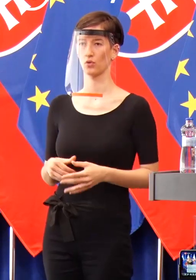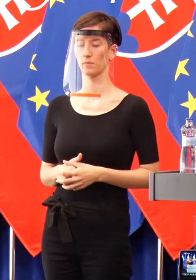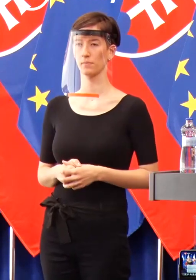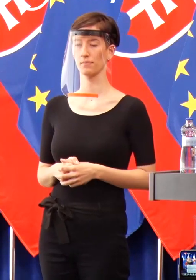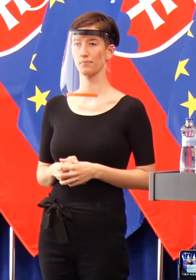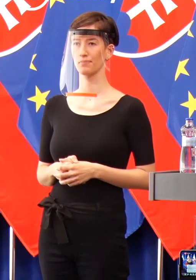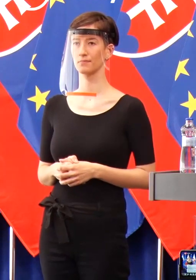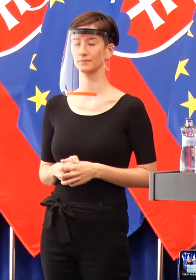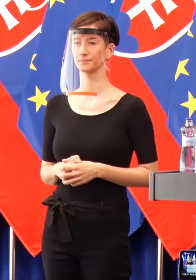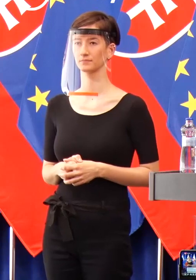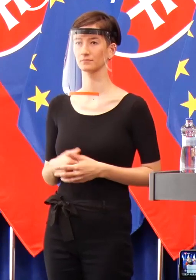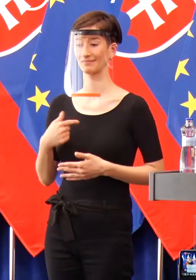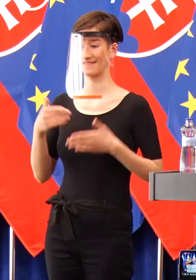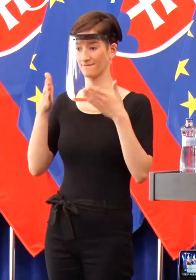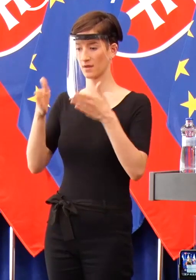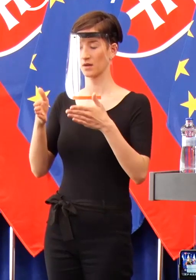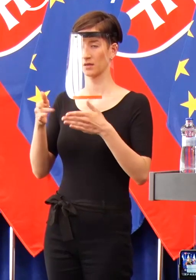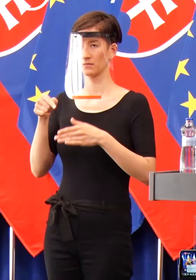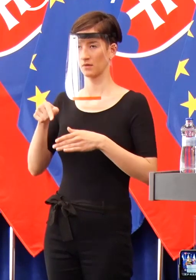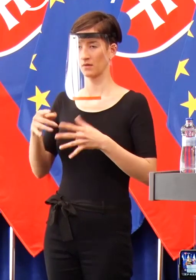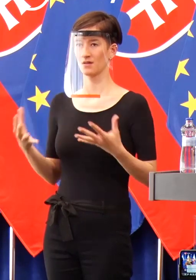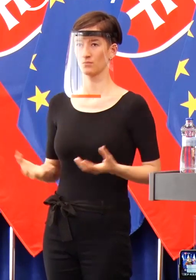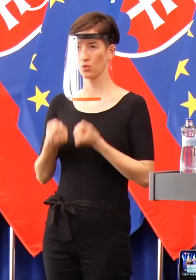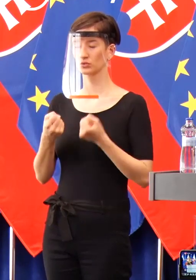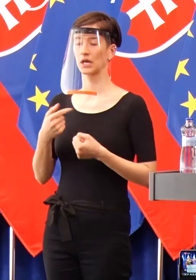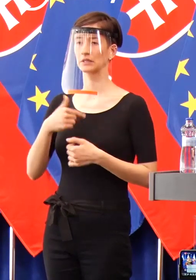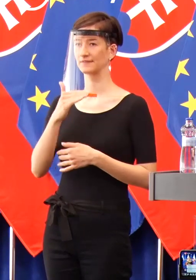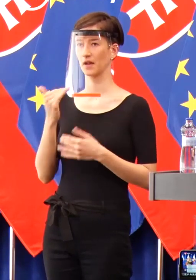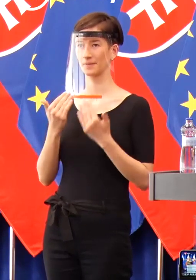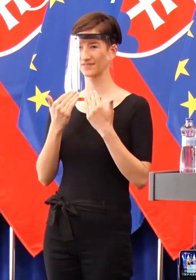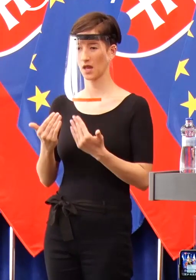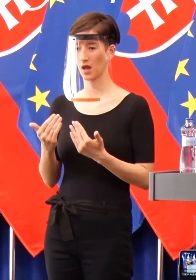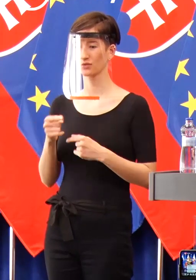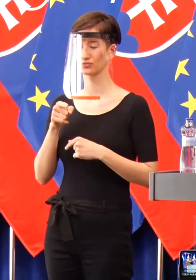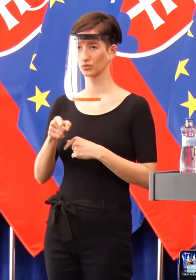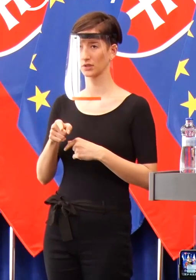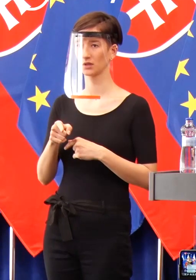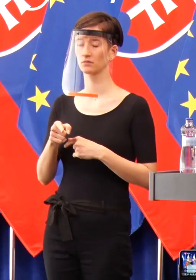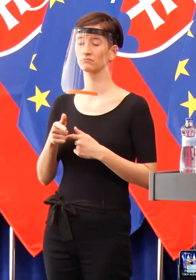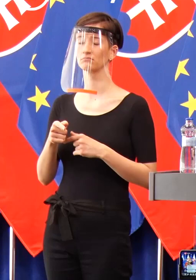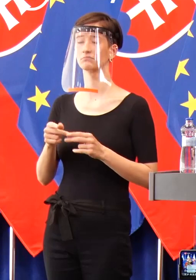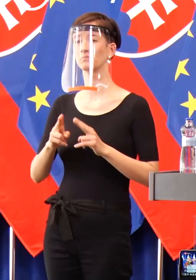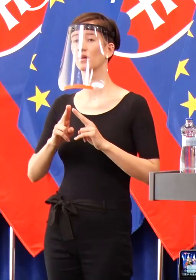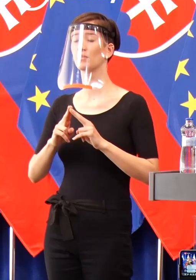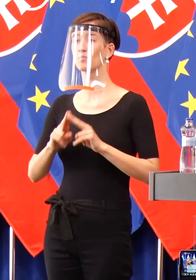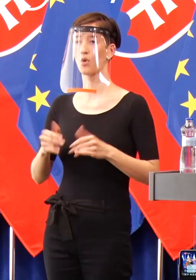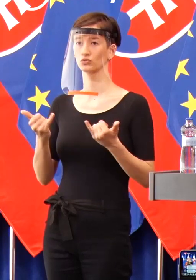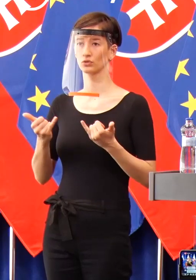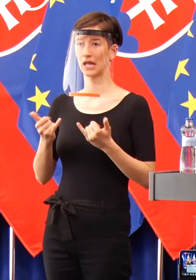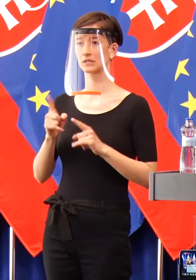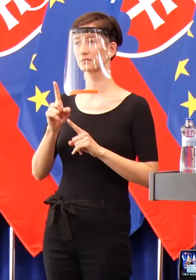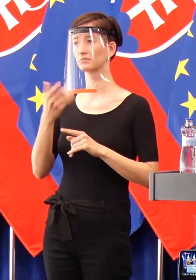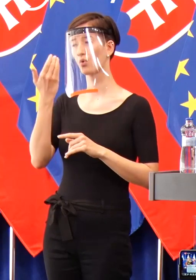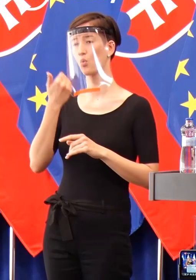Verím, že sa nám to podarí. Som vďačný teda za to, že aj napriek tomu, môžeme si myslieť, že prečo armáda,